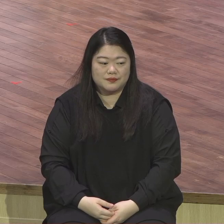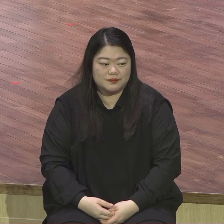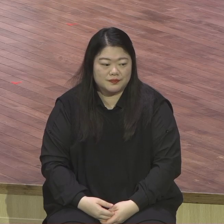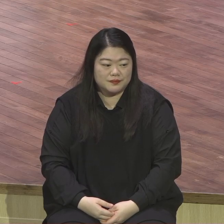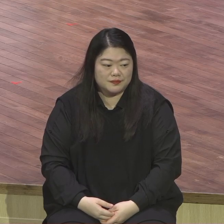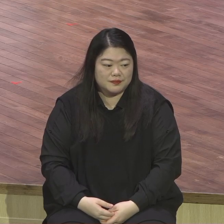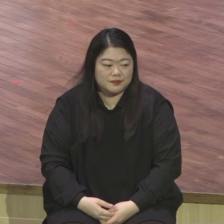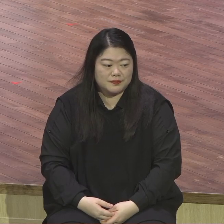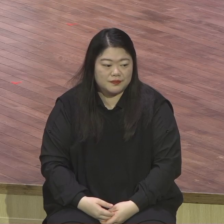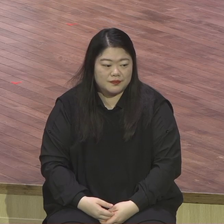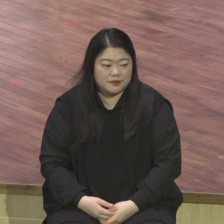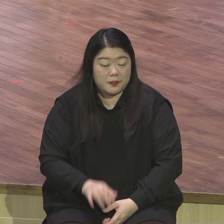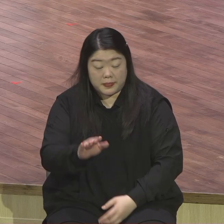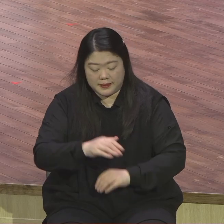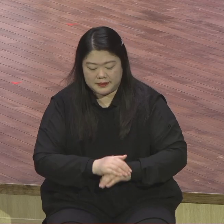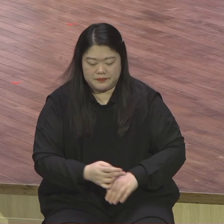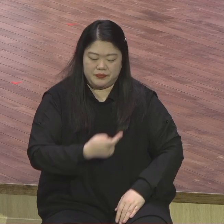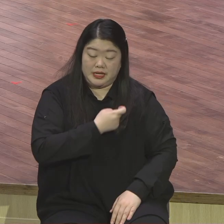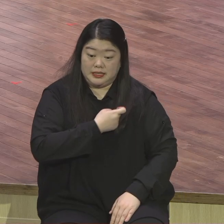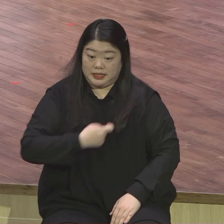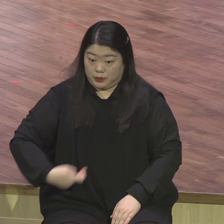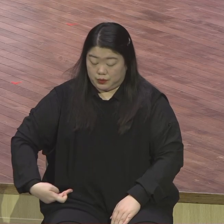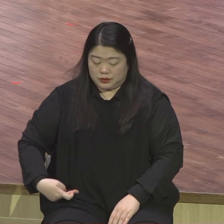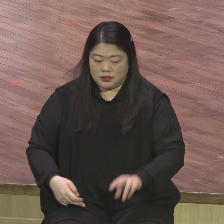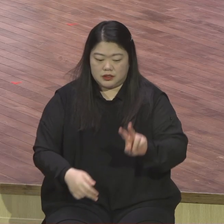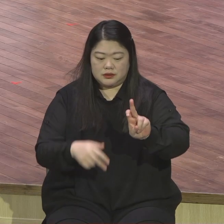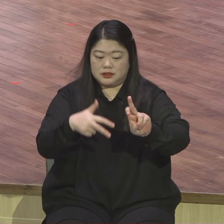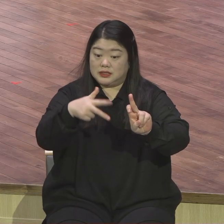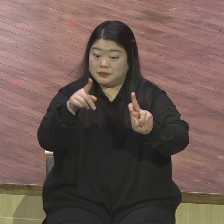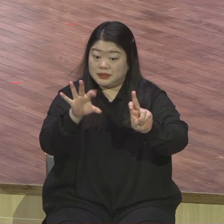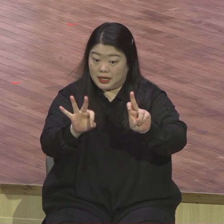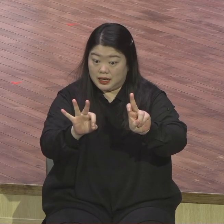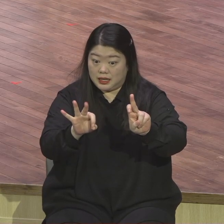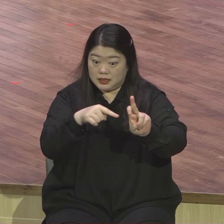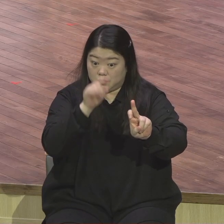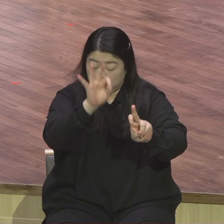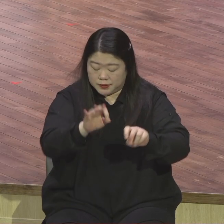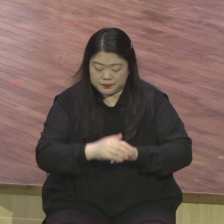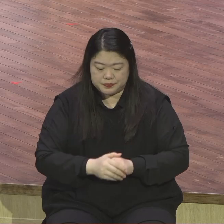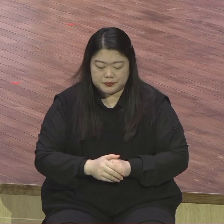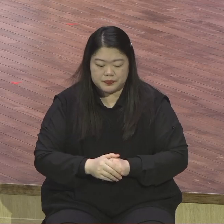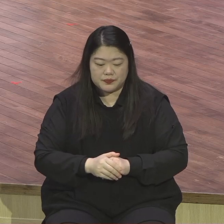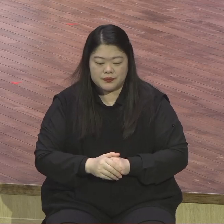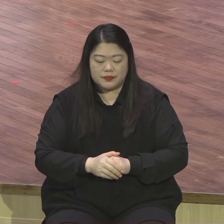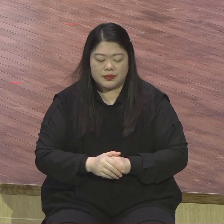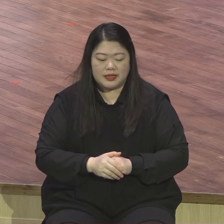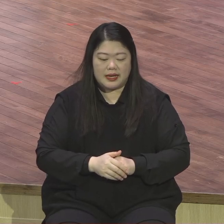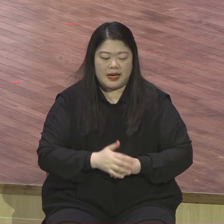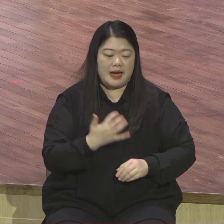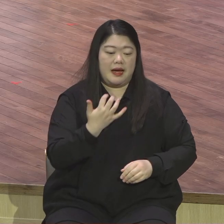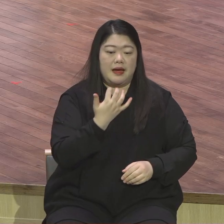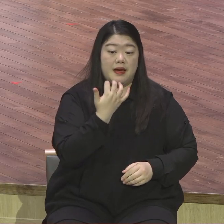사동의 12장에 보면 베드로가 예수가 그리스도라고 증거하다가